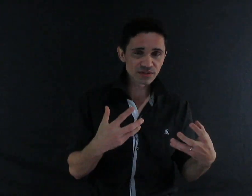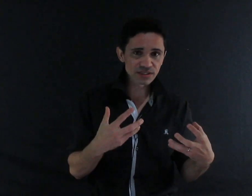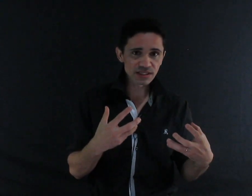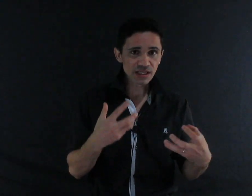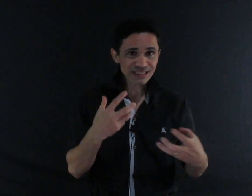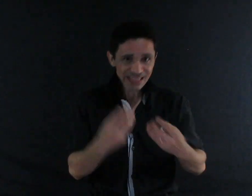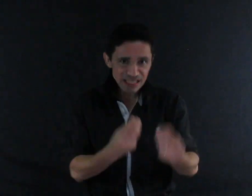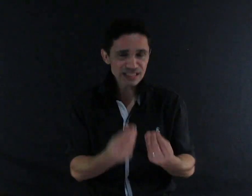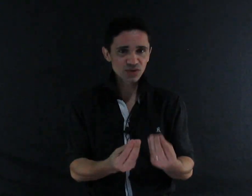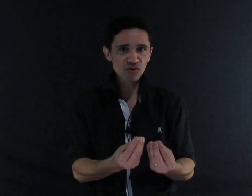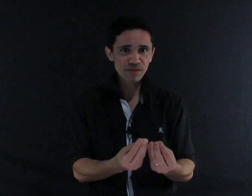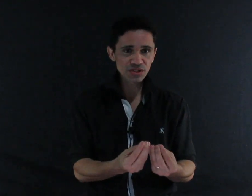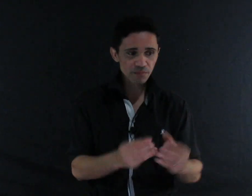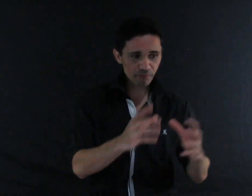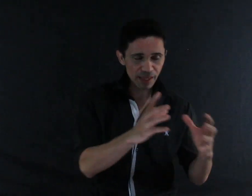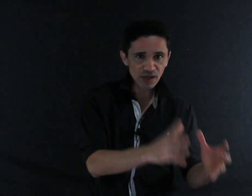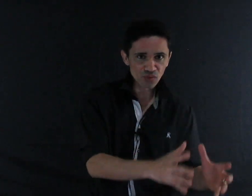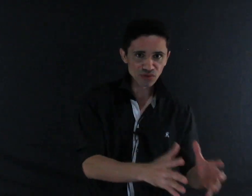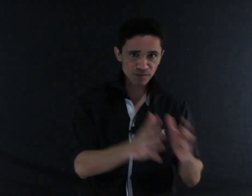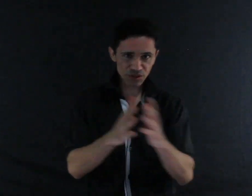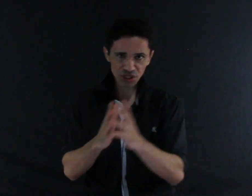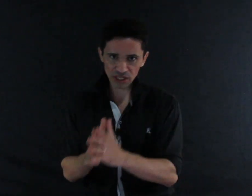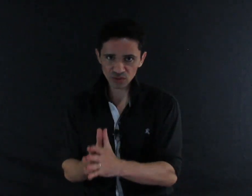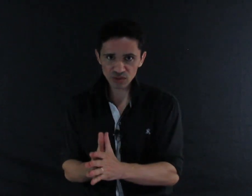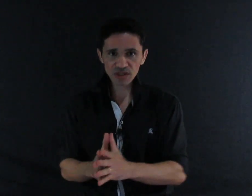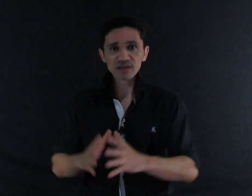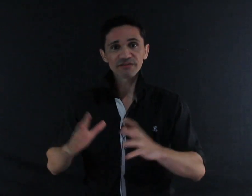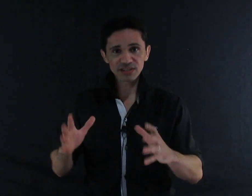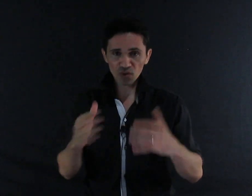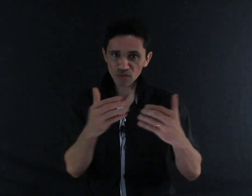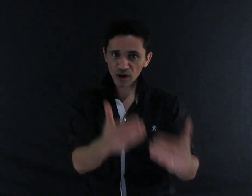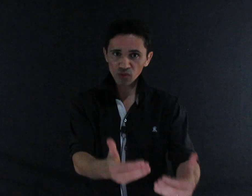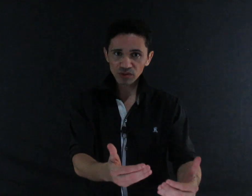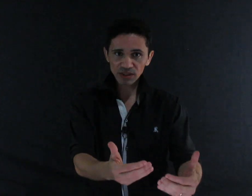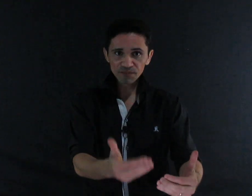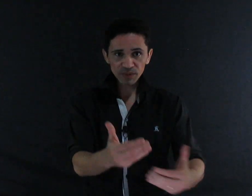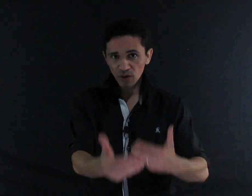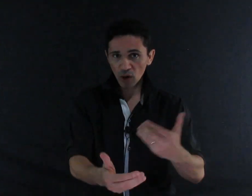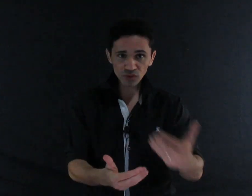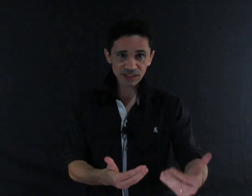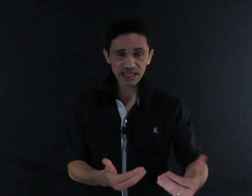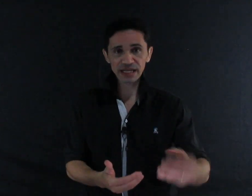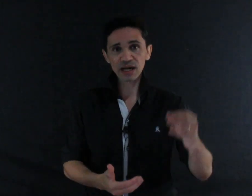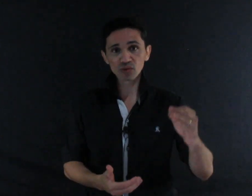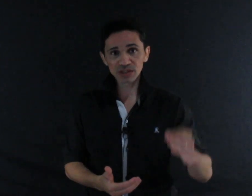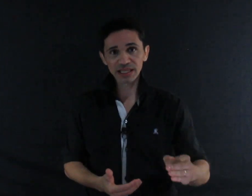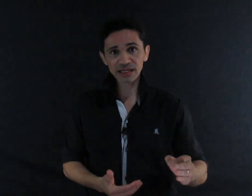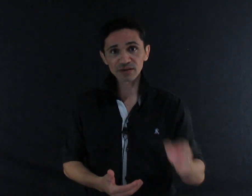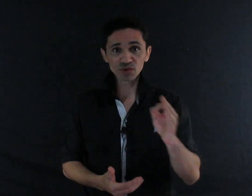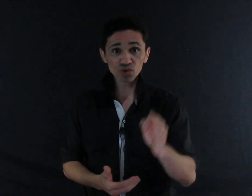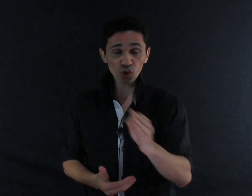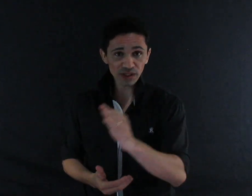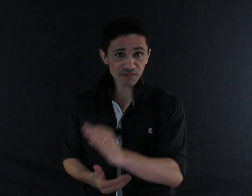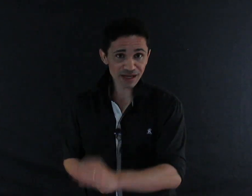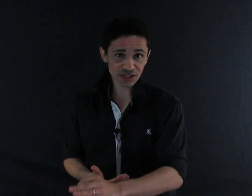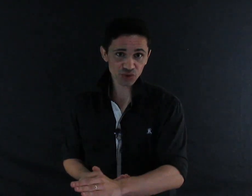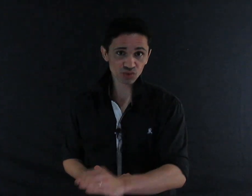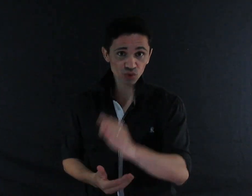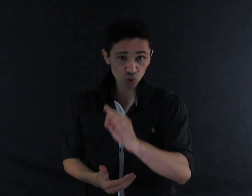você treine a tua mente. Pegue alguns objetos, faça como a outra técnica. A outra técnica foi do toque mágico. Do